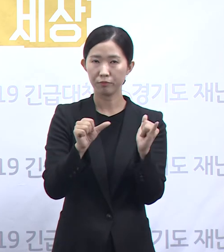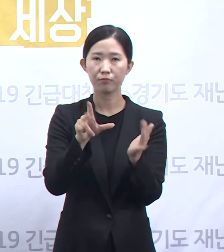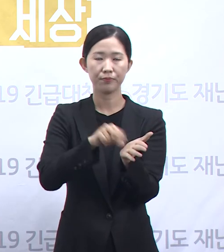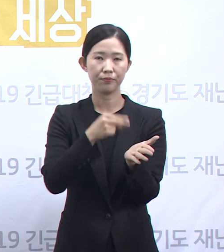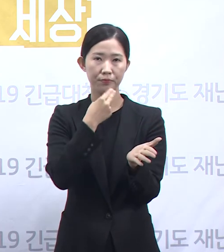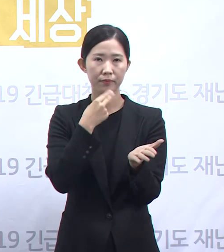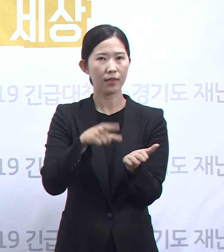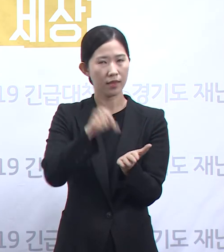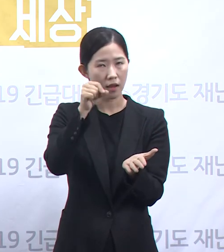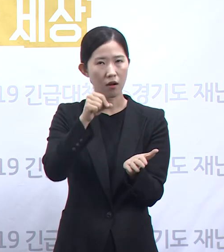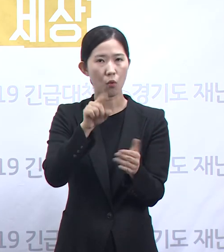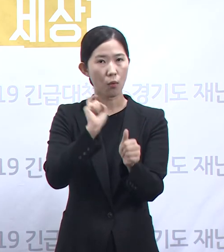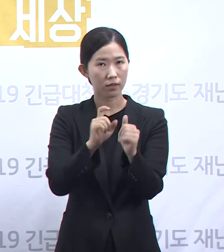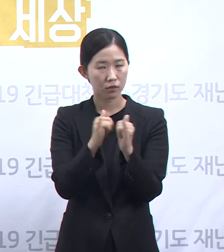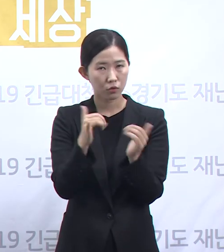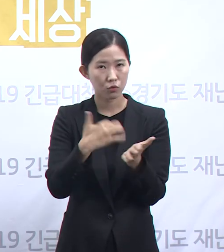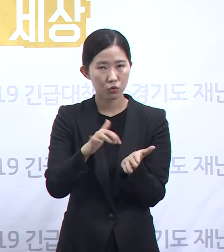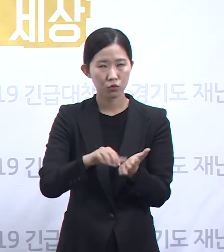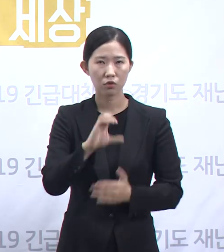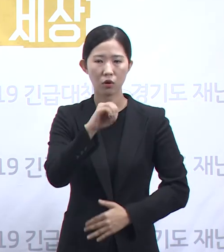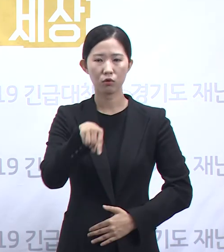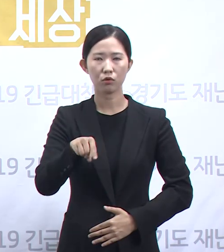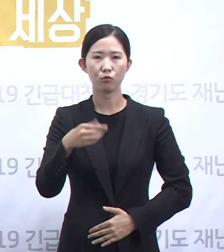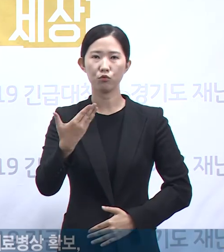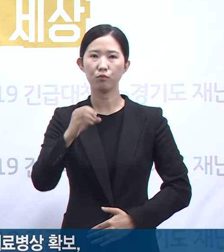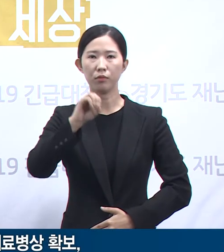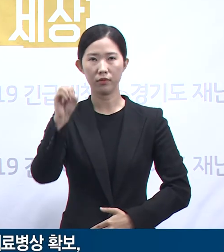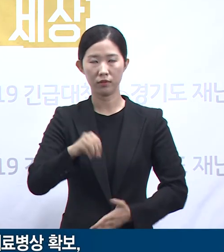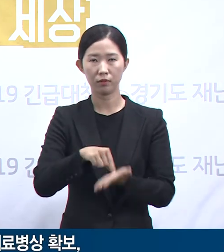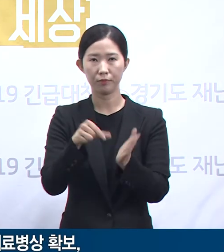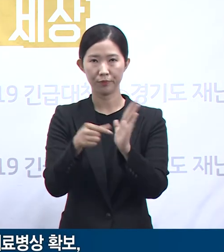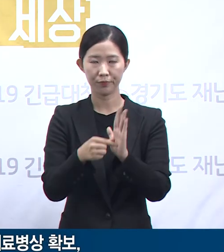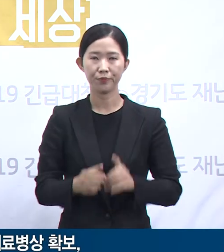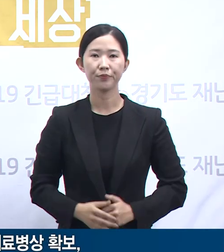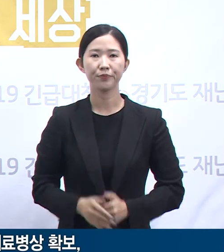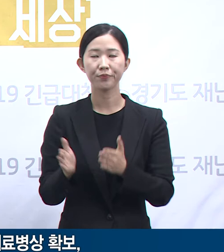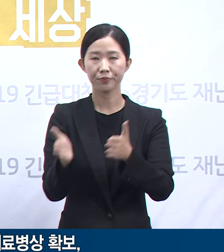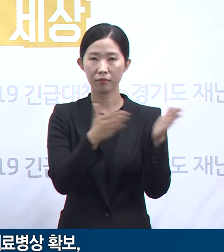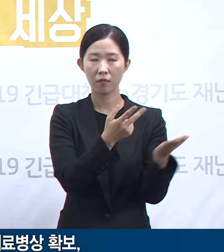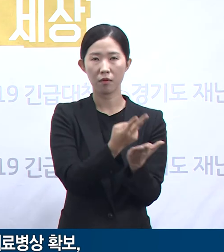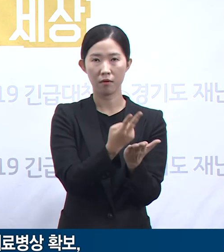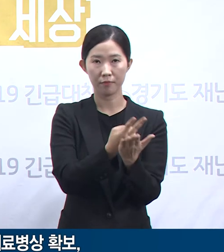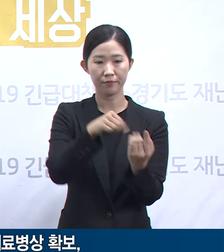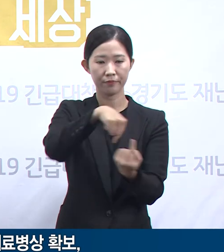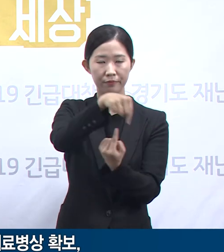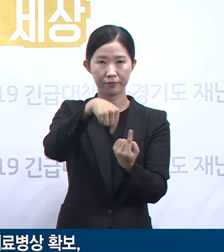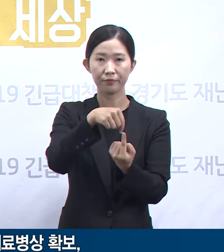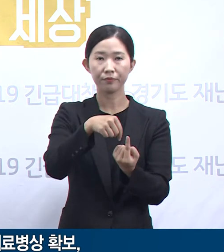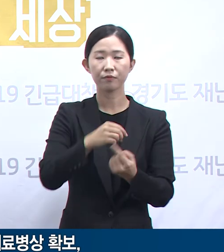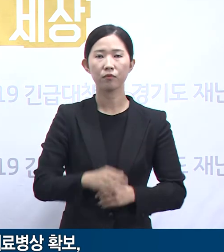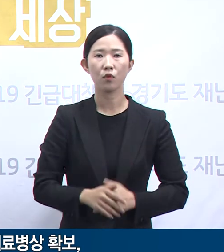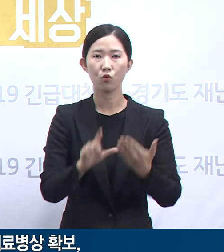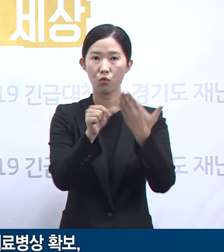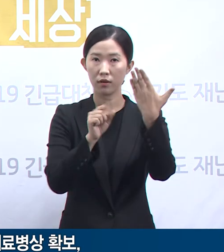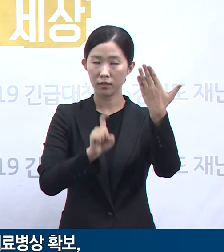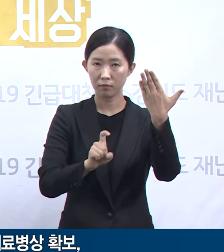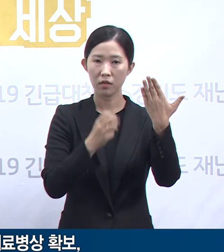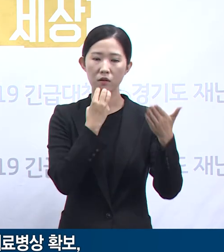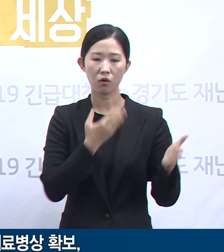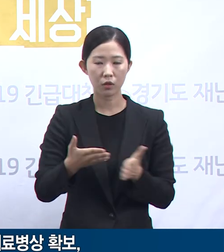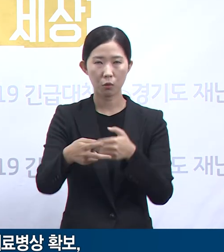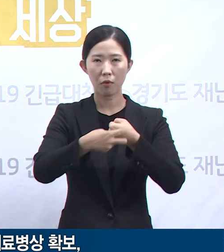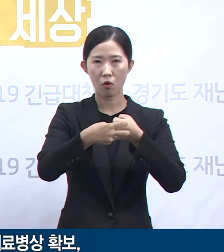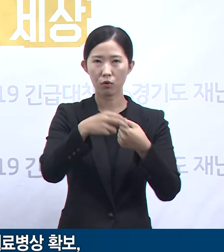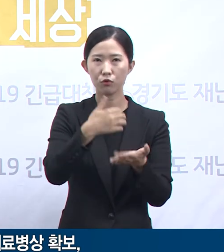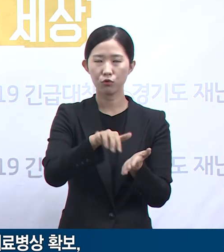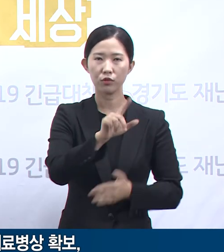%의 양성률을 보이고 있습니다. 다음은 경기도 병상 운영 현황입니다. 9월 11일 0시 기준 경기도는 총 15개 병원에